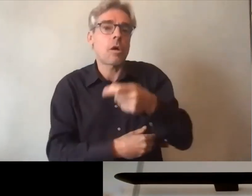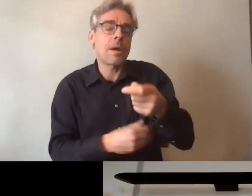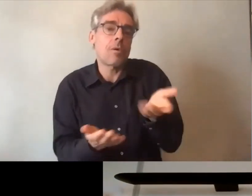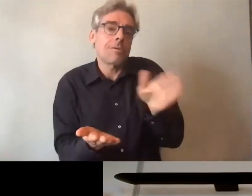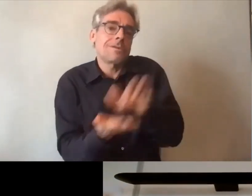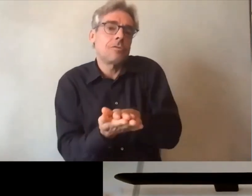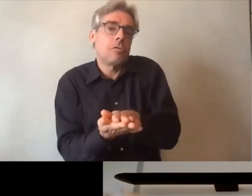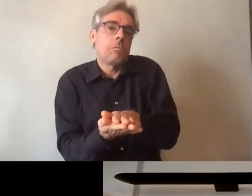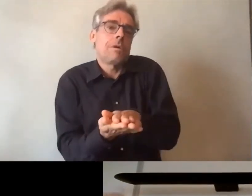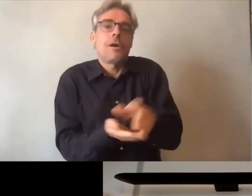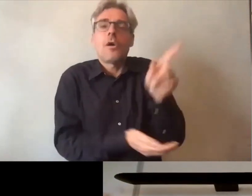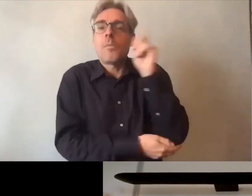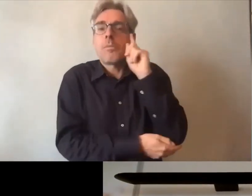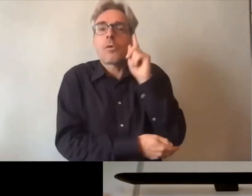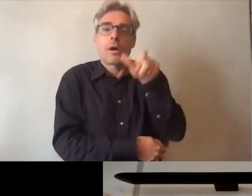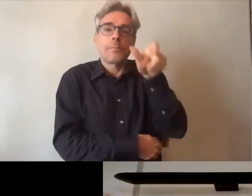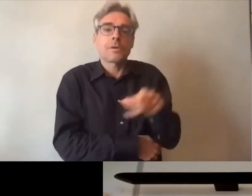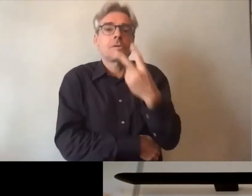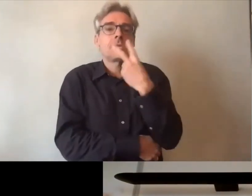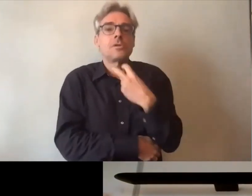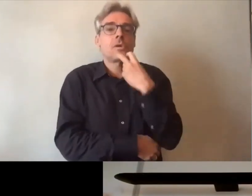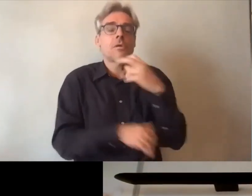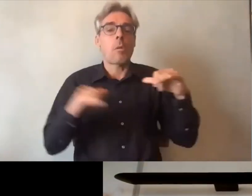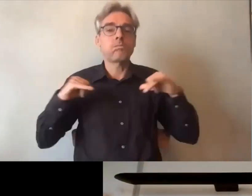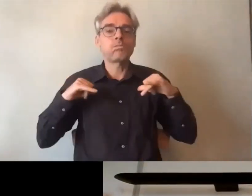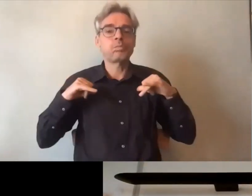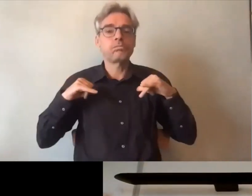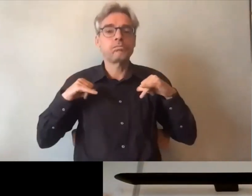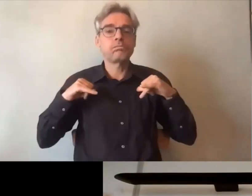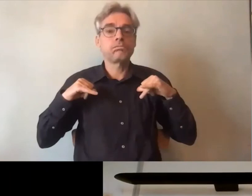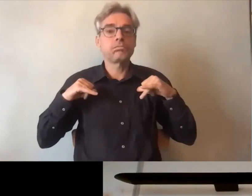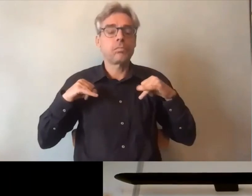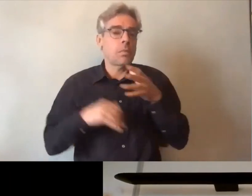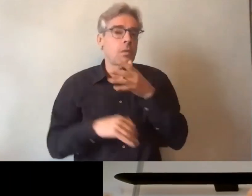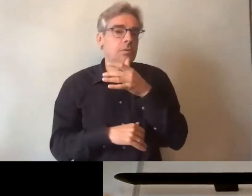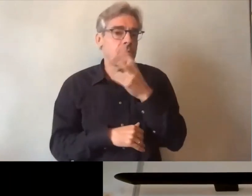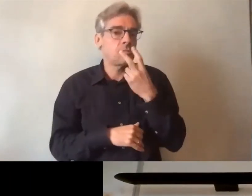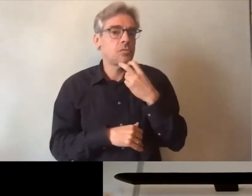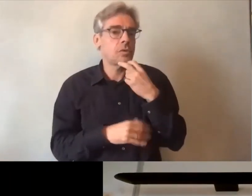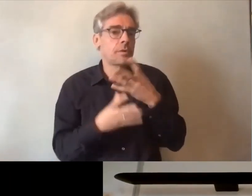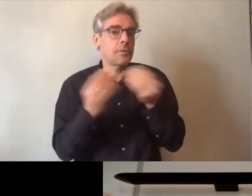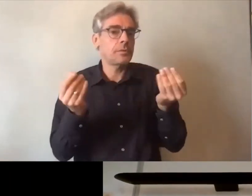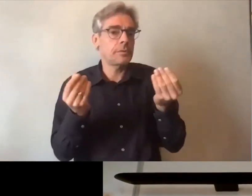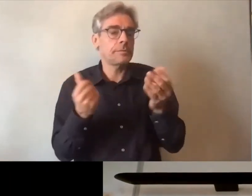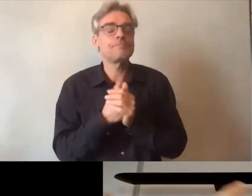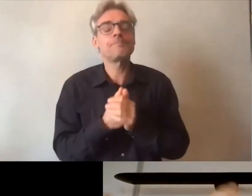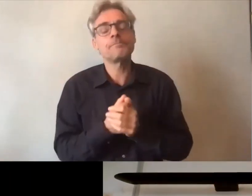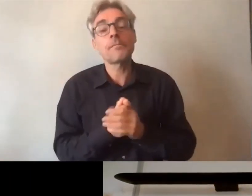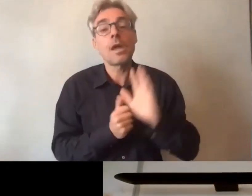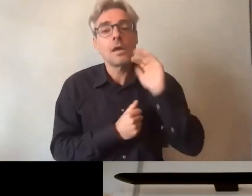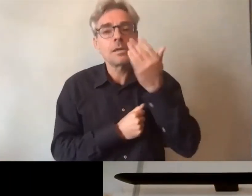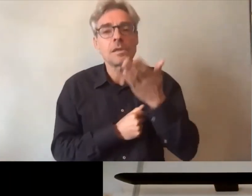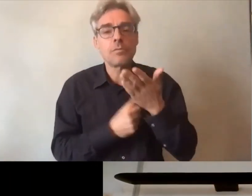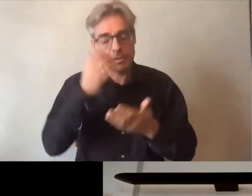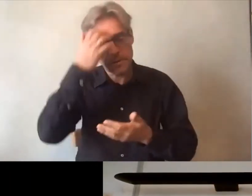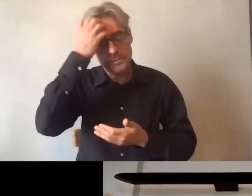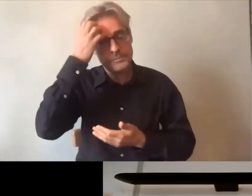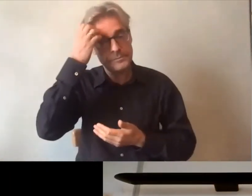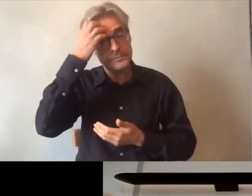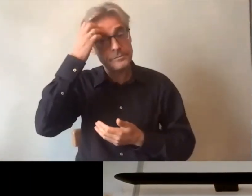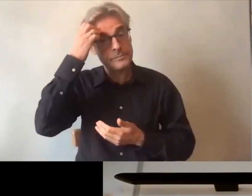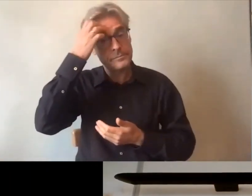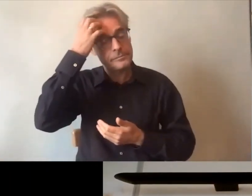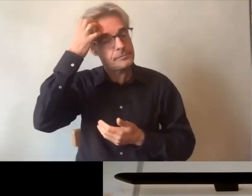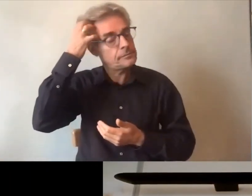que serait un citoyen s'il ne participait pas et donc la FIRA en quelque sorte lorsque